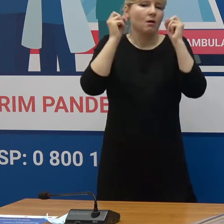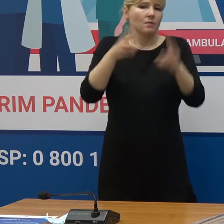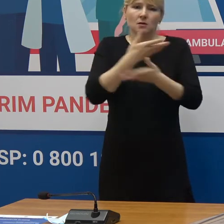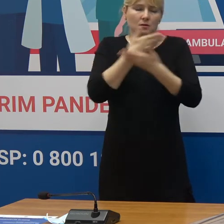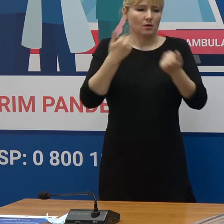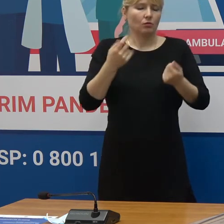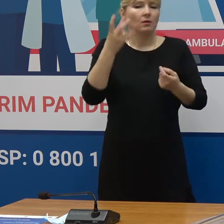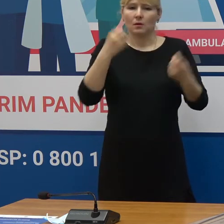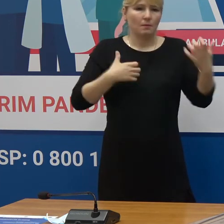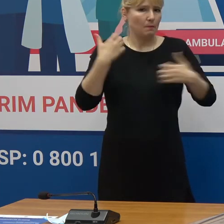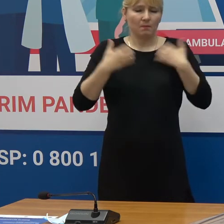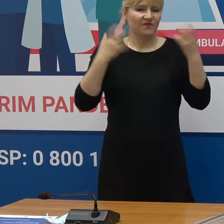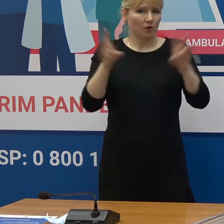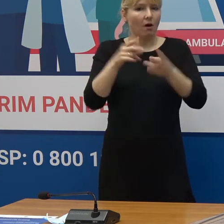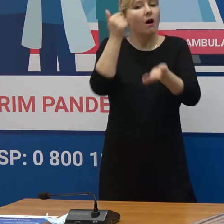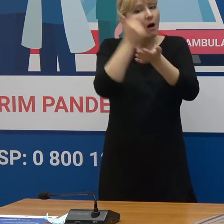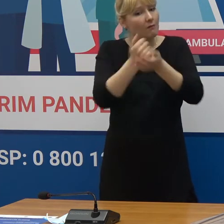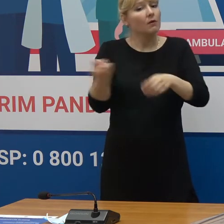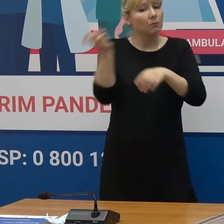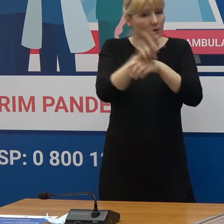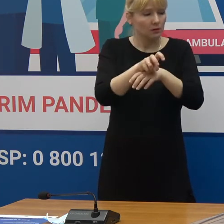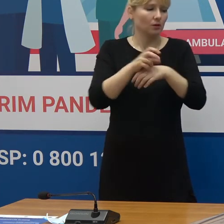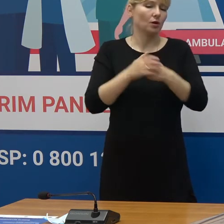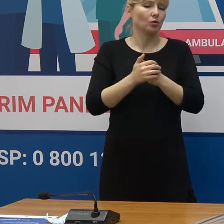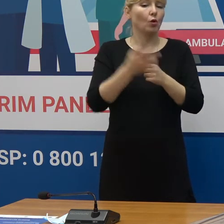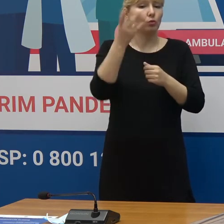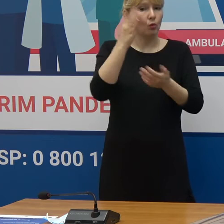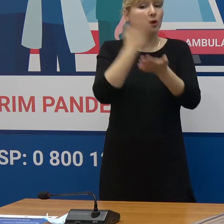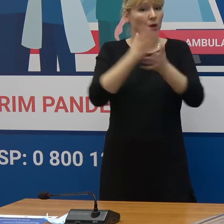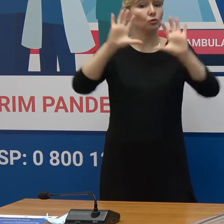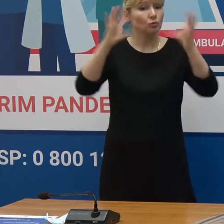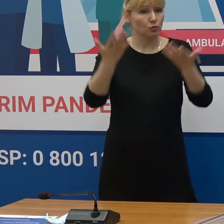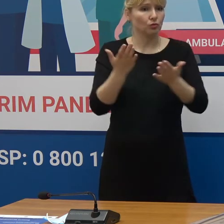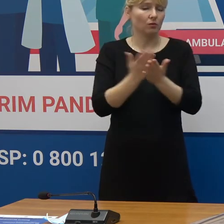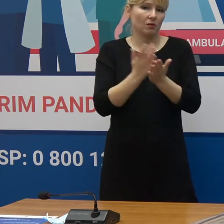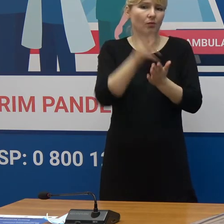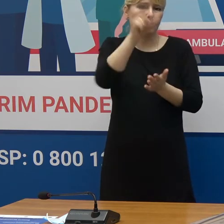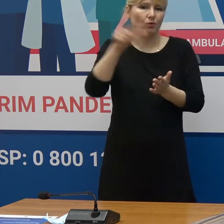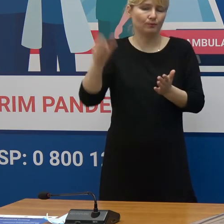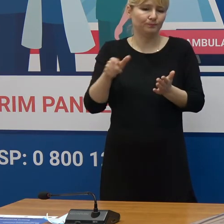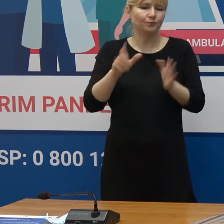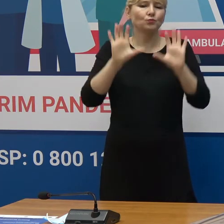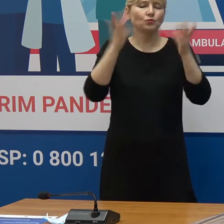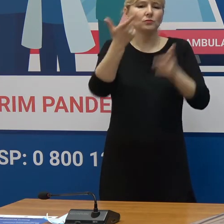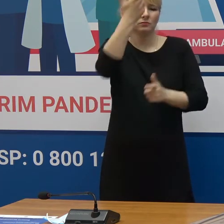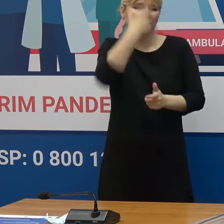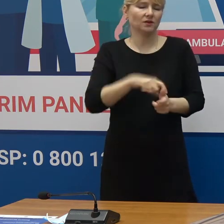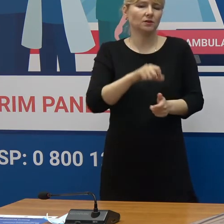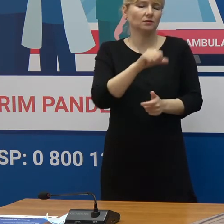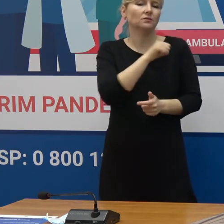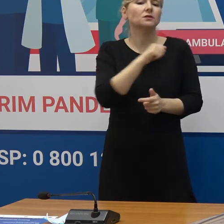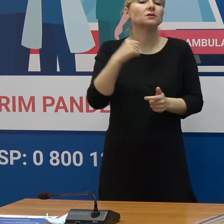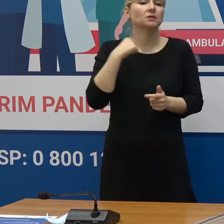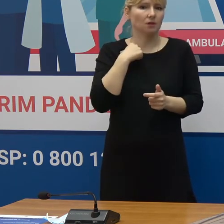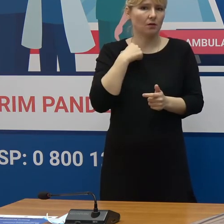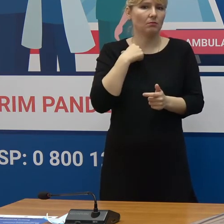am mai zis-o că în cazuri când sunt momente individualizate sau cazuri individualizate Noi putem